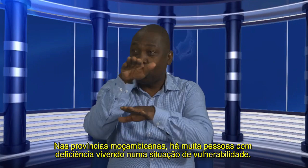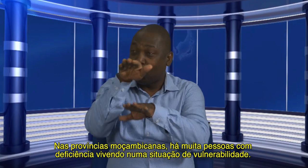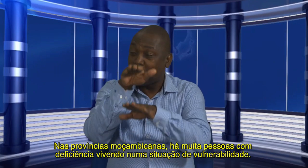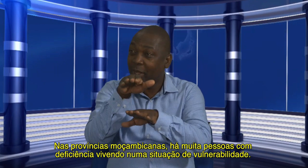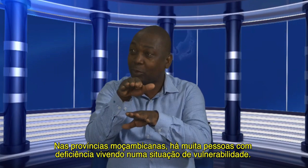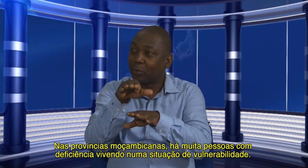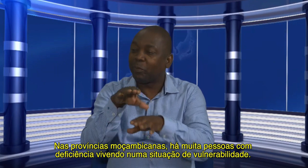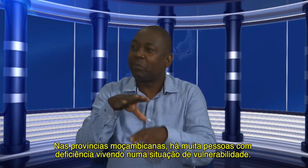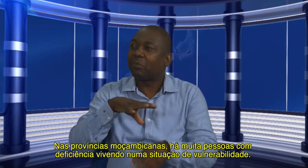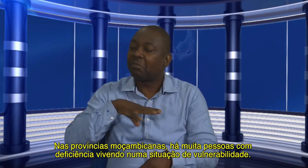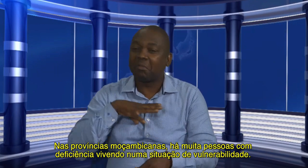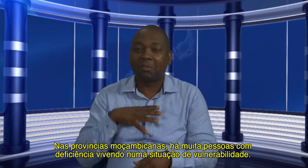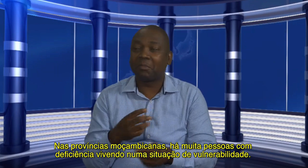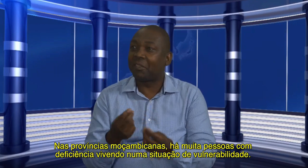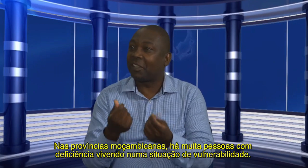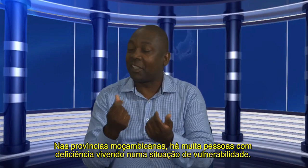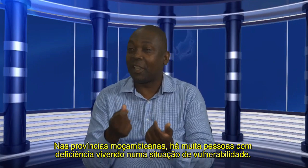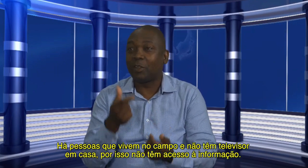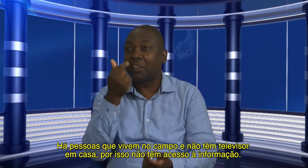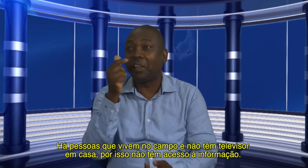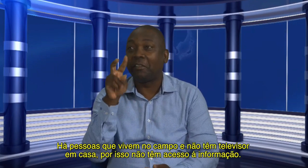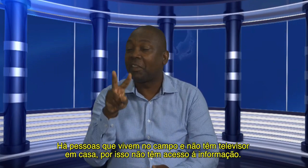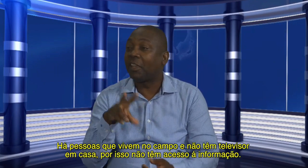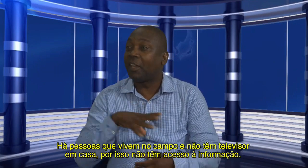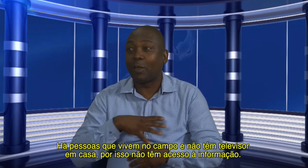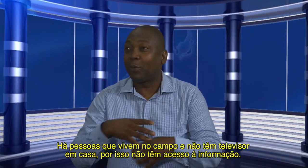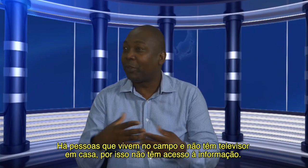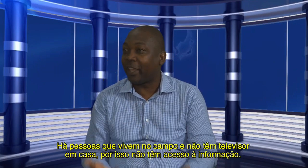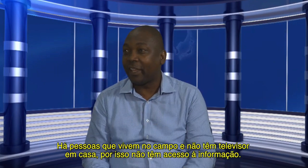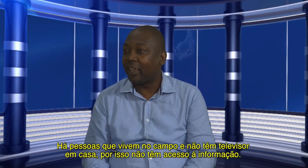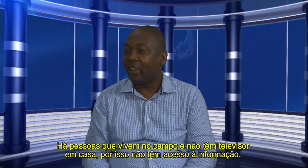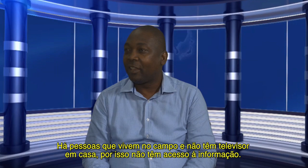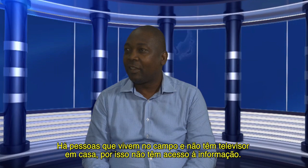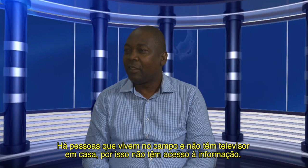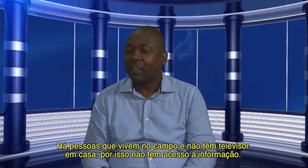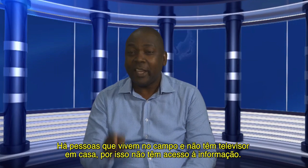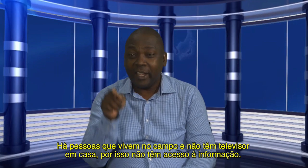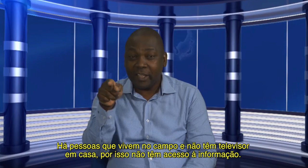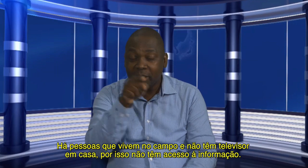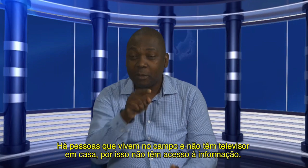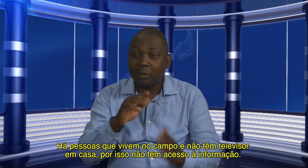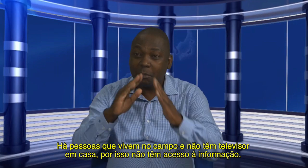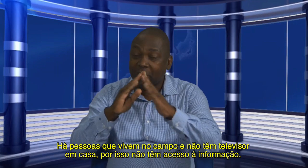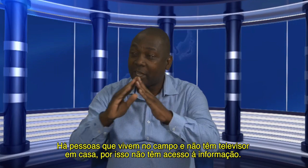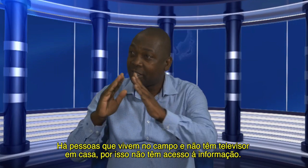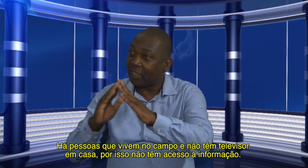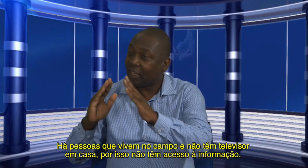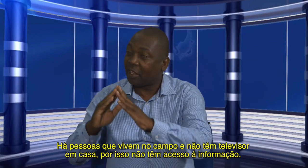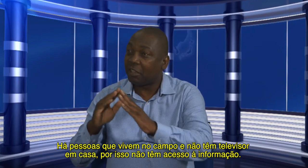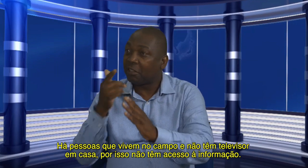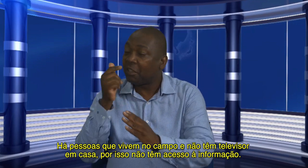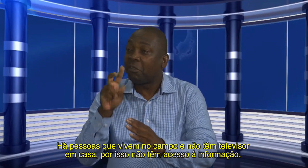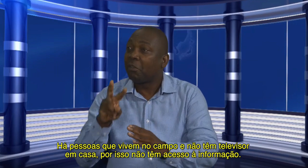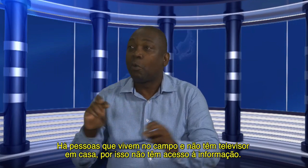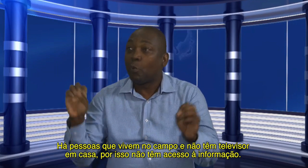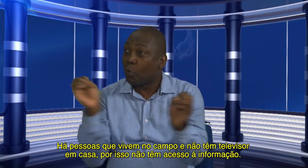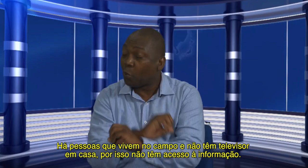vulnerável, e algumas pessoas vivem no campo e não têm TV em casa, e